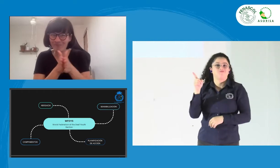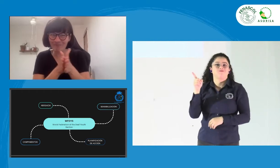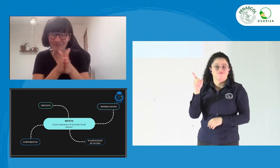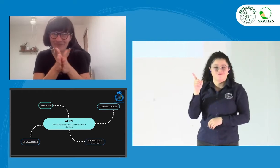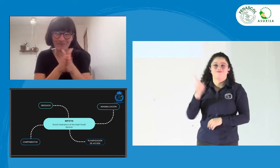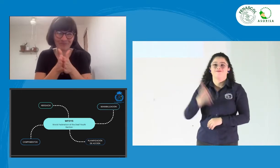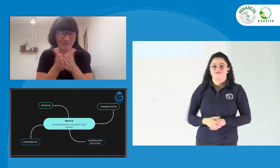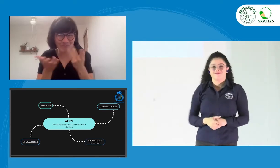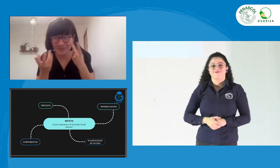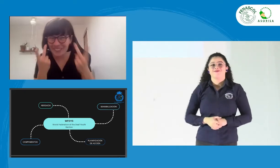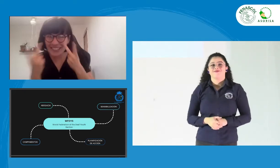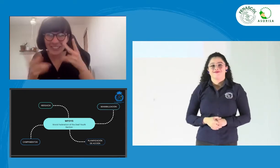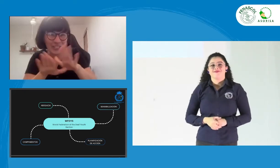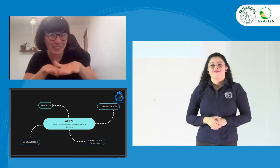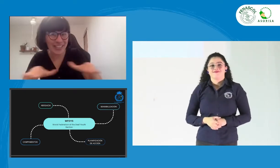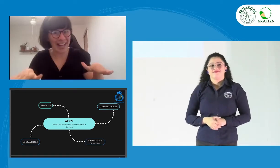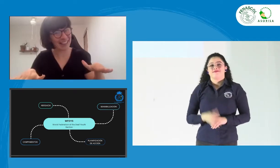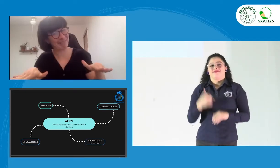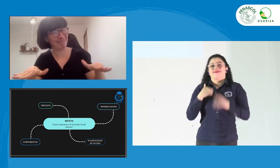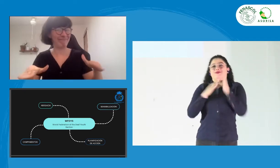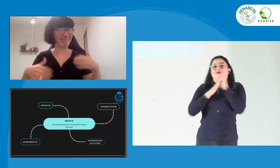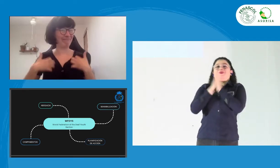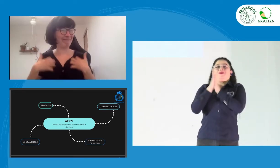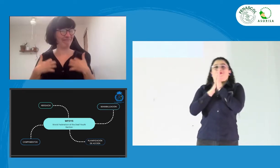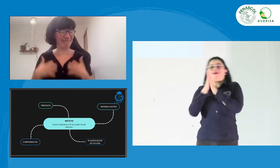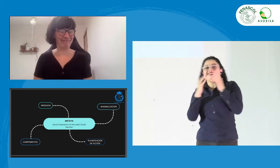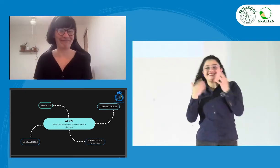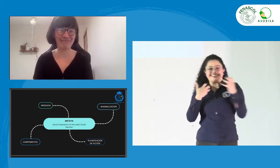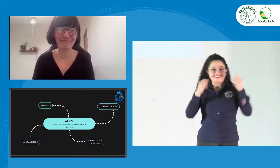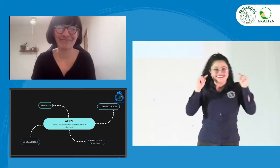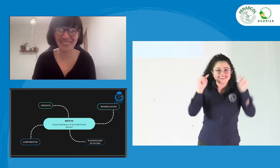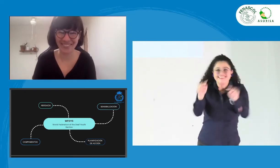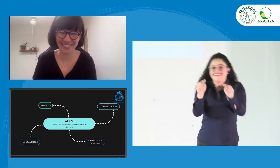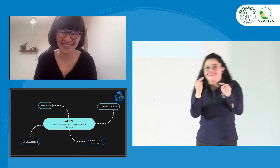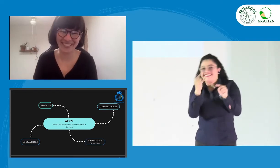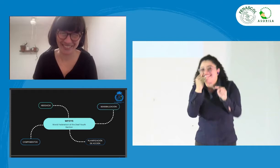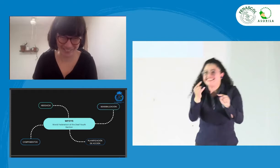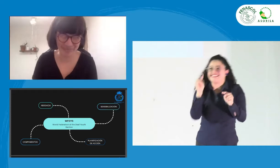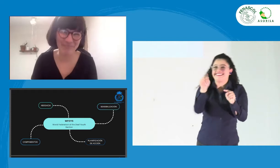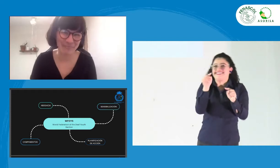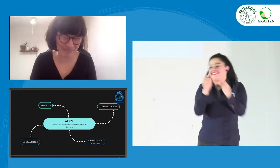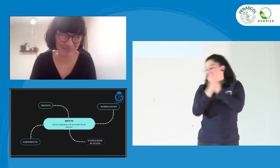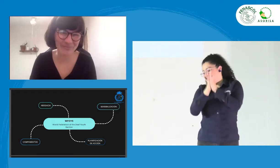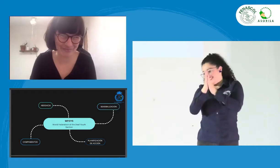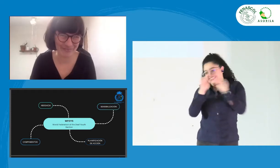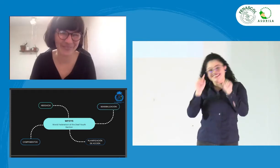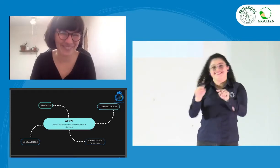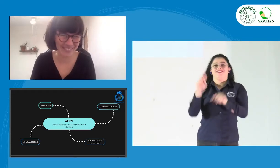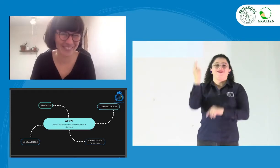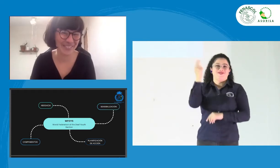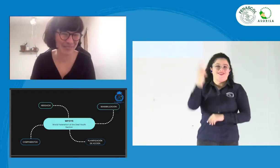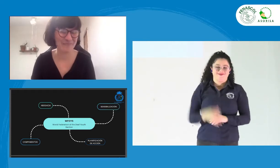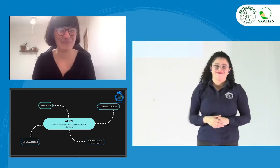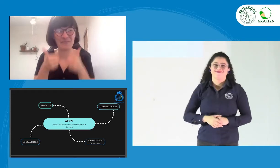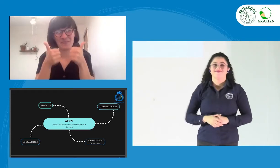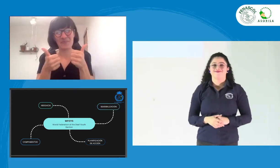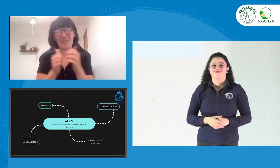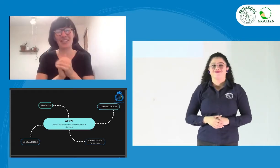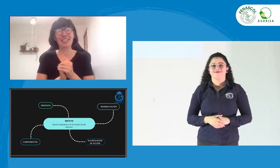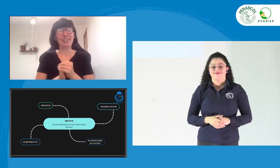Así que seguramente muchos de los niños sordos estarán expectantes a poder tener este campamento